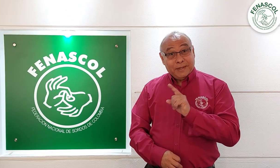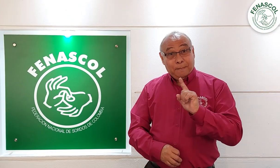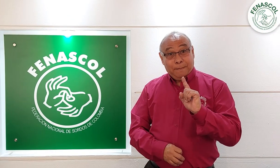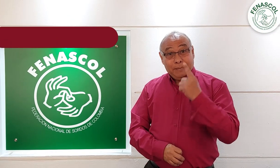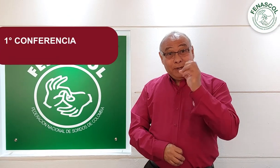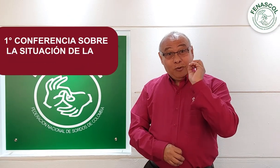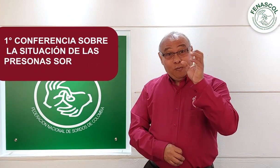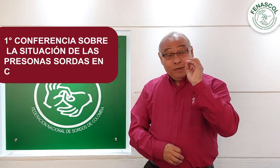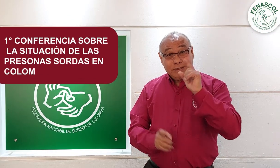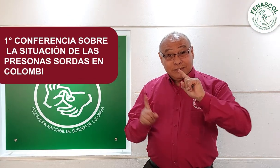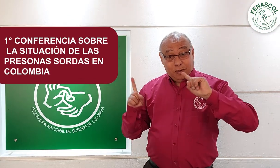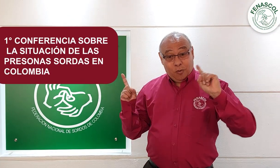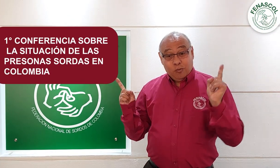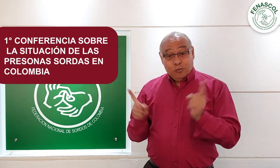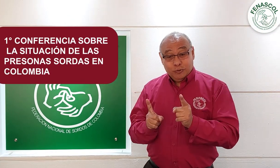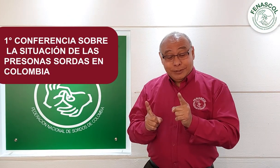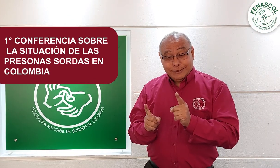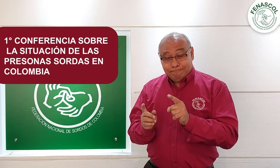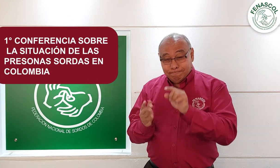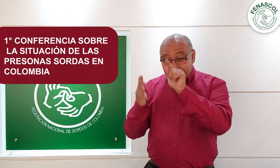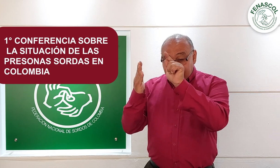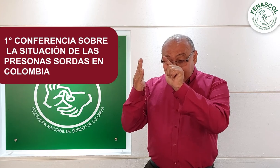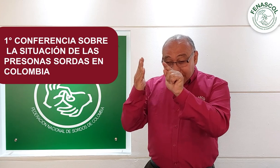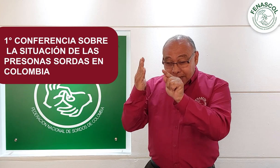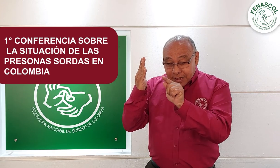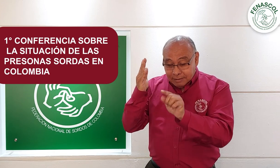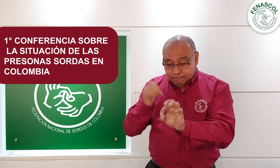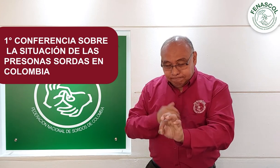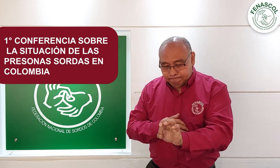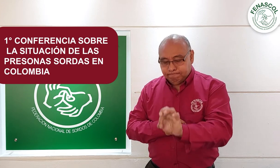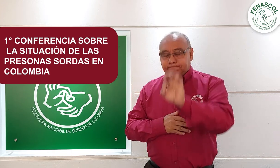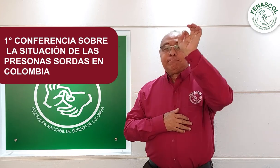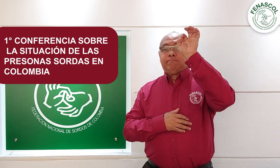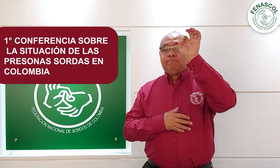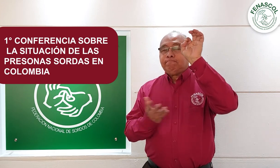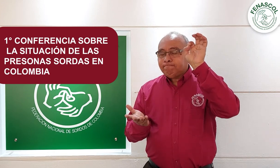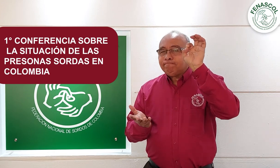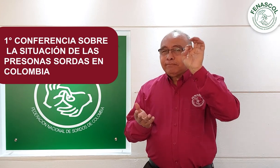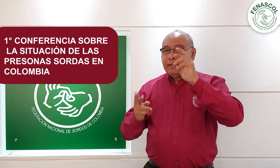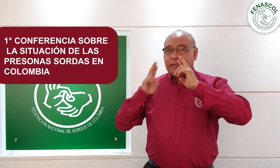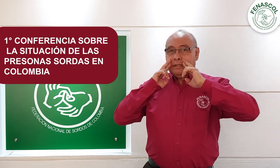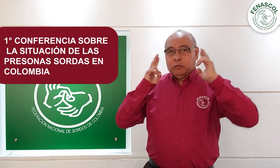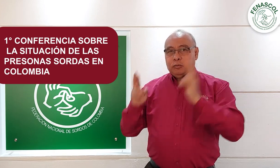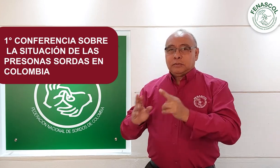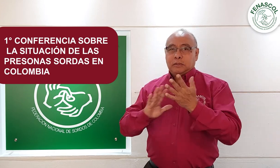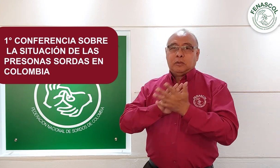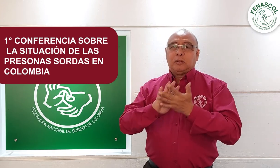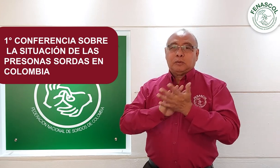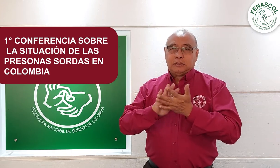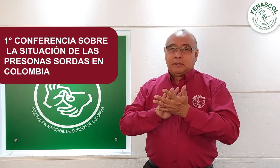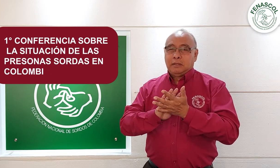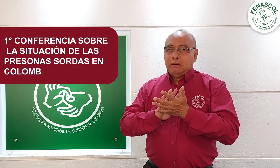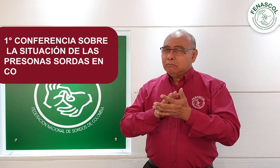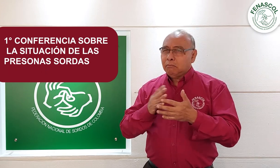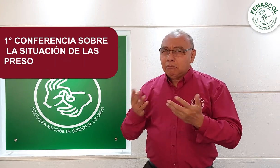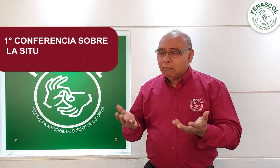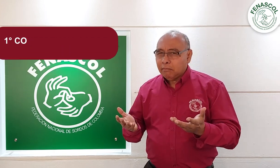de la primera conferencia marcaron como derrotero principal el reconocimiento de la lengua de señas. En la educación, por medio de los padres de familia y